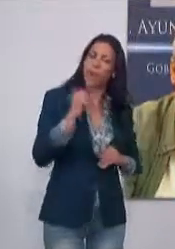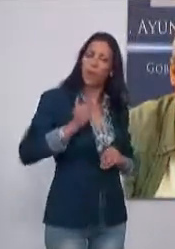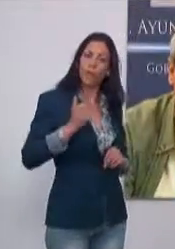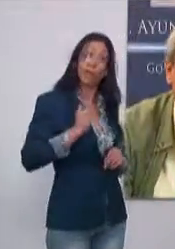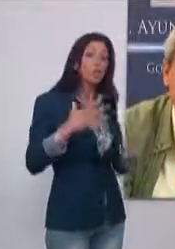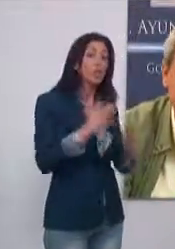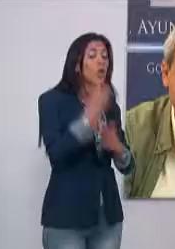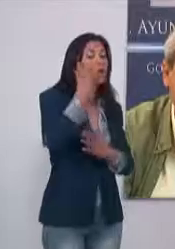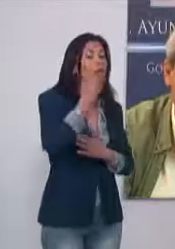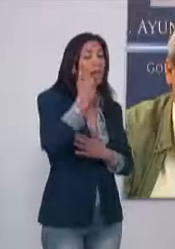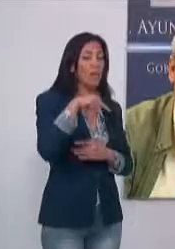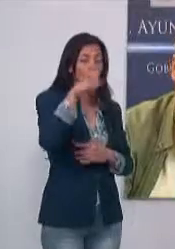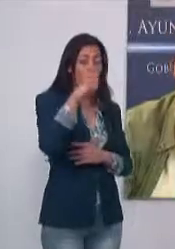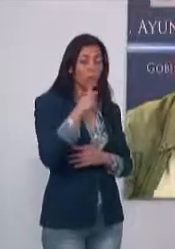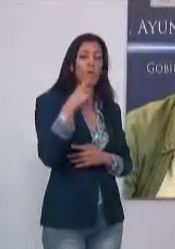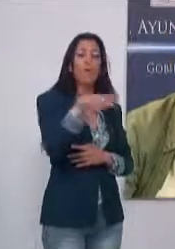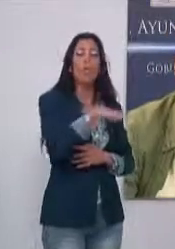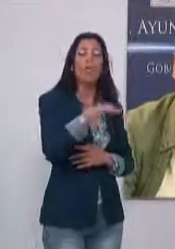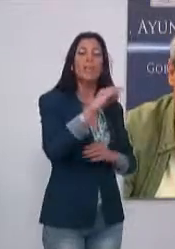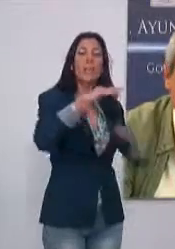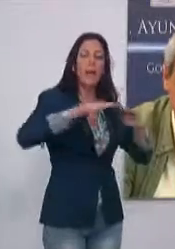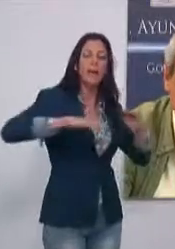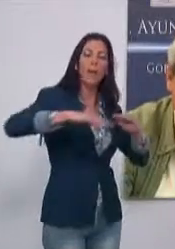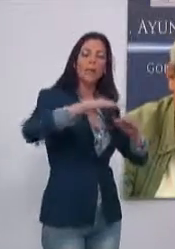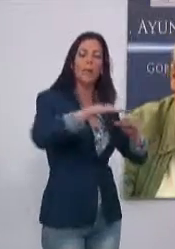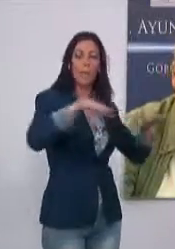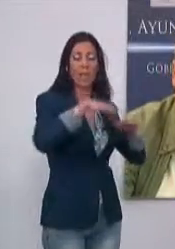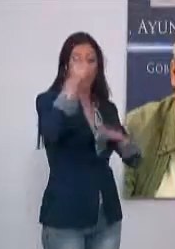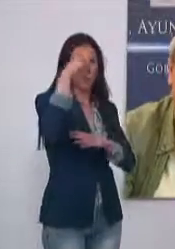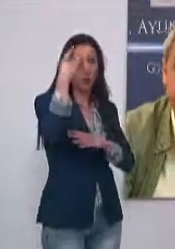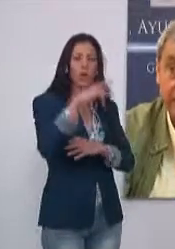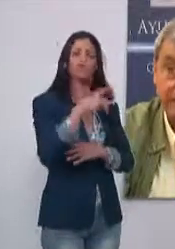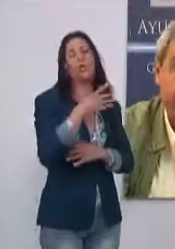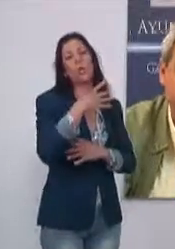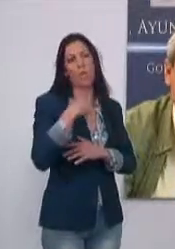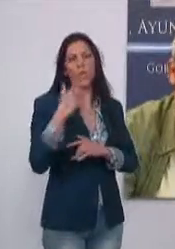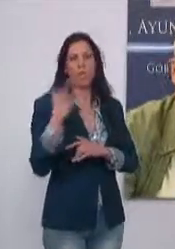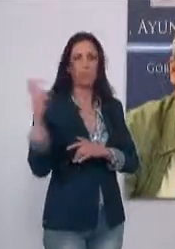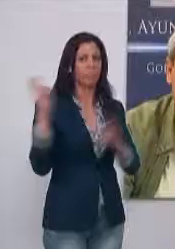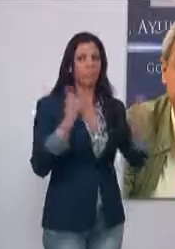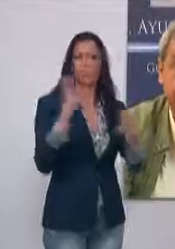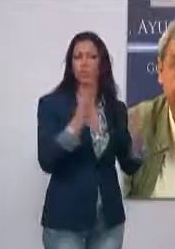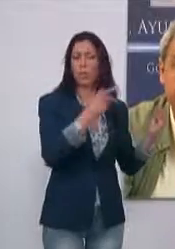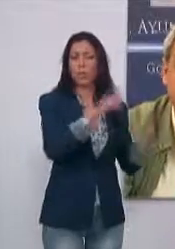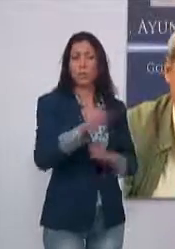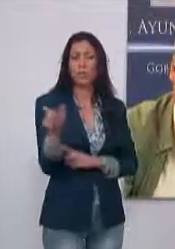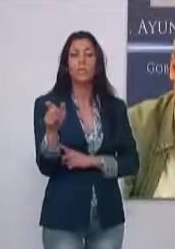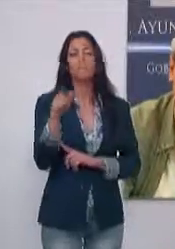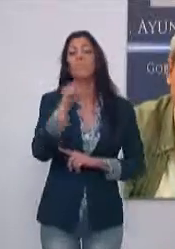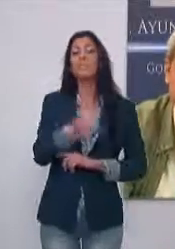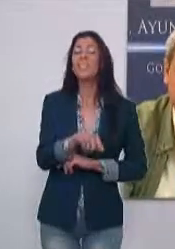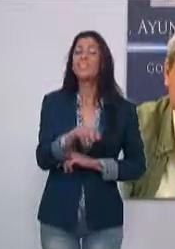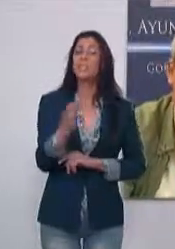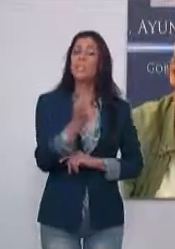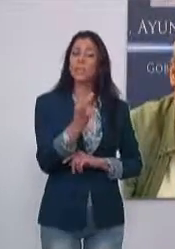instalación que tendrá lugar todos los sábados del año en la zona de aparcamiento de la Plaza de Toros y dará cabida a un centenar de